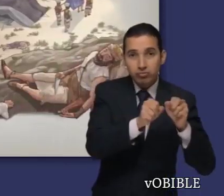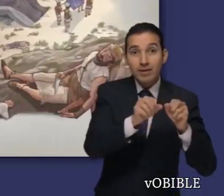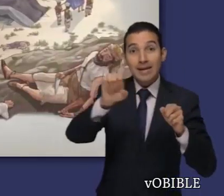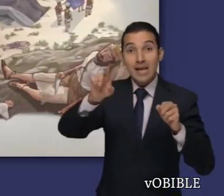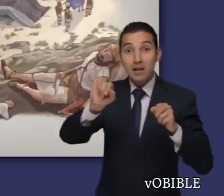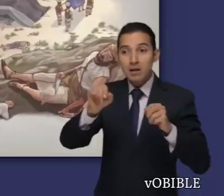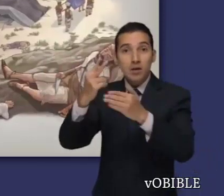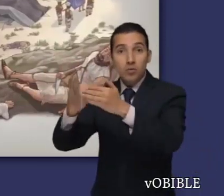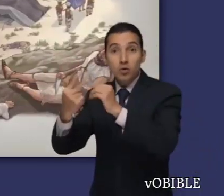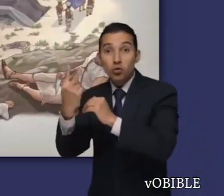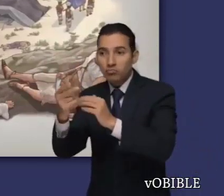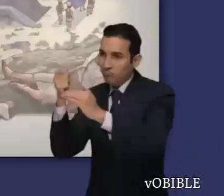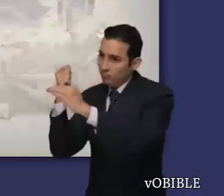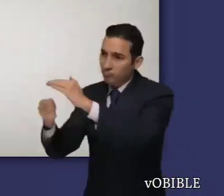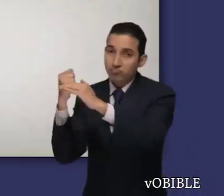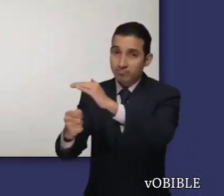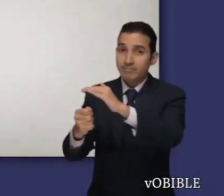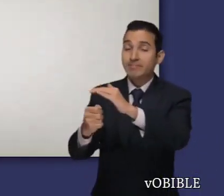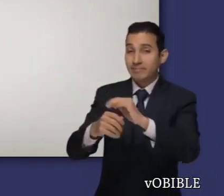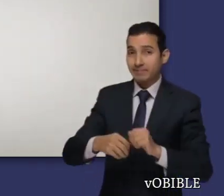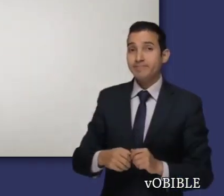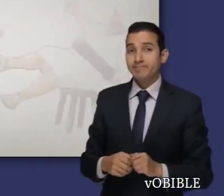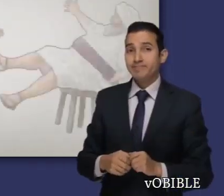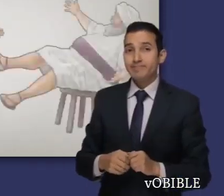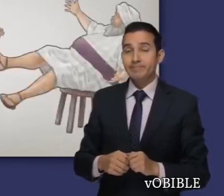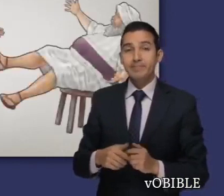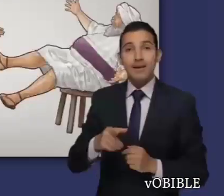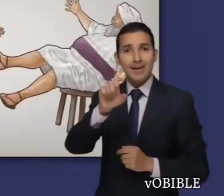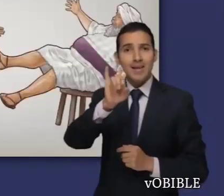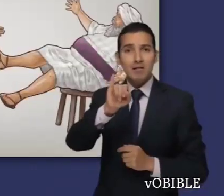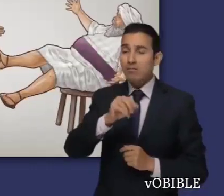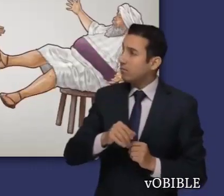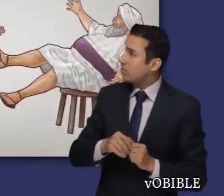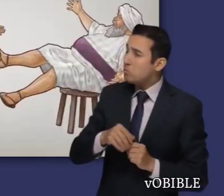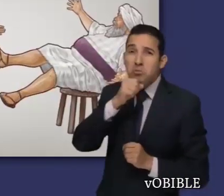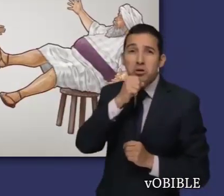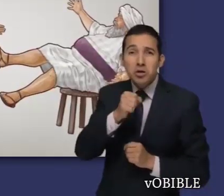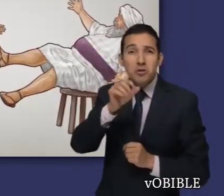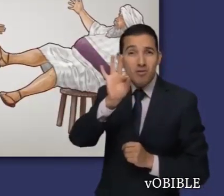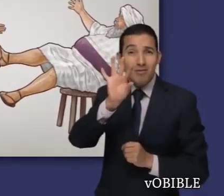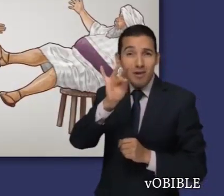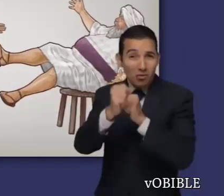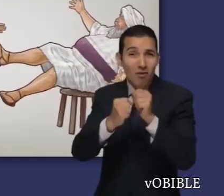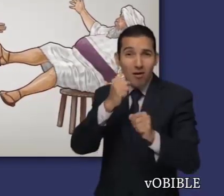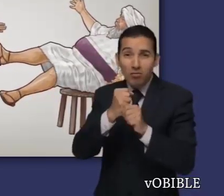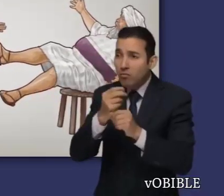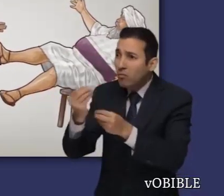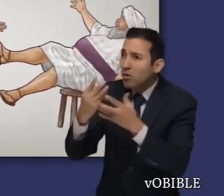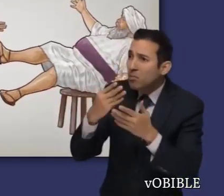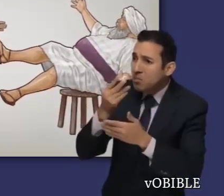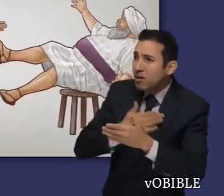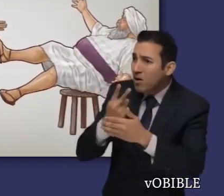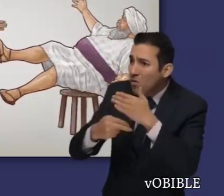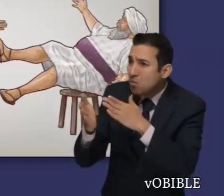hijos de Elí, Ofni y Fineas. Cuando Elí de noventa y ocho años se entera de la noticia, se cae de